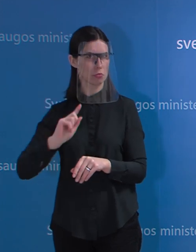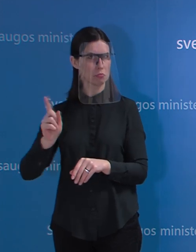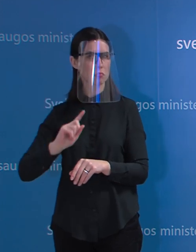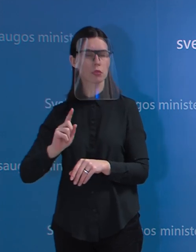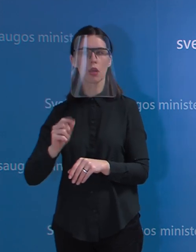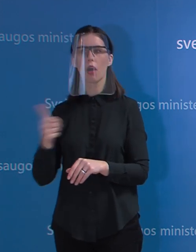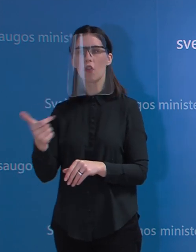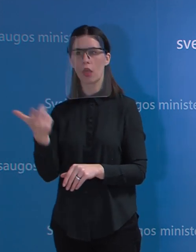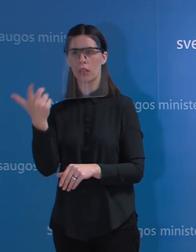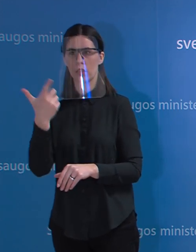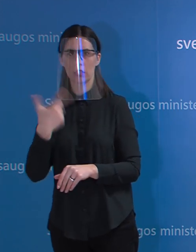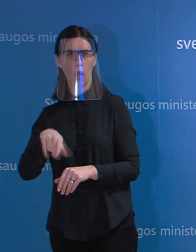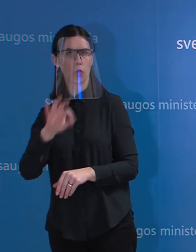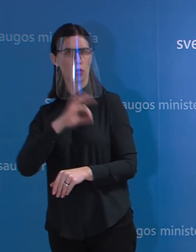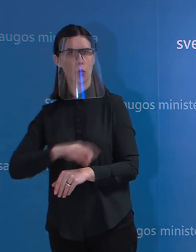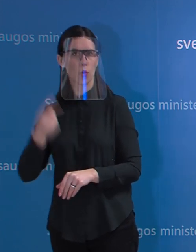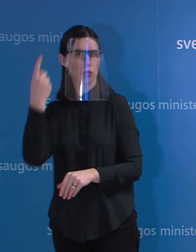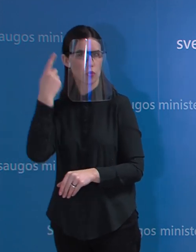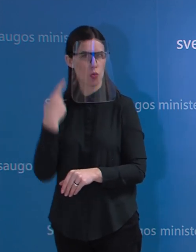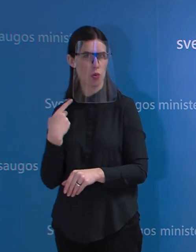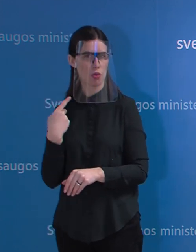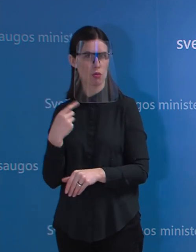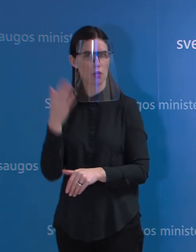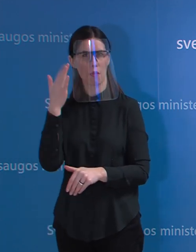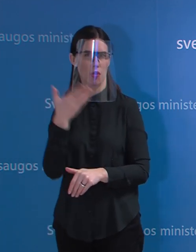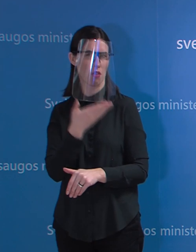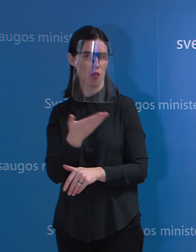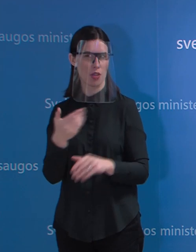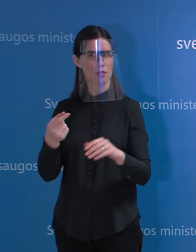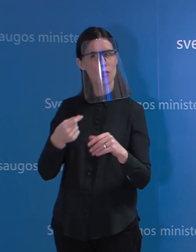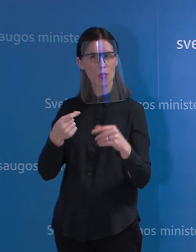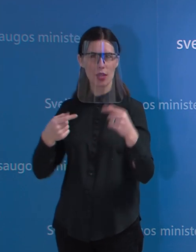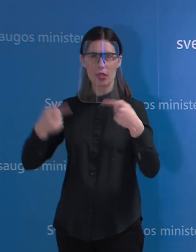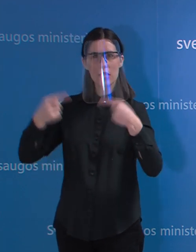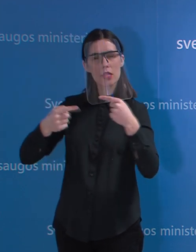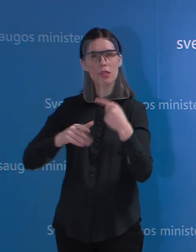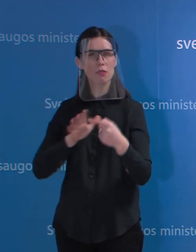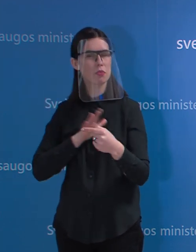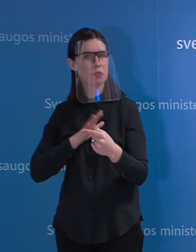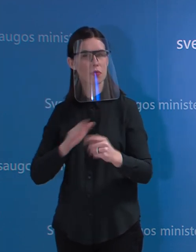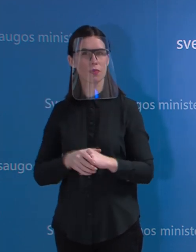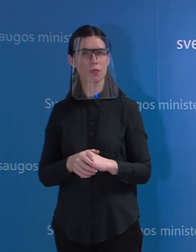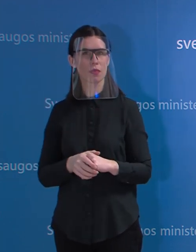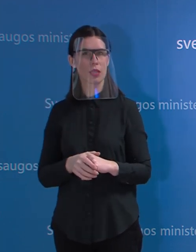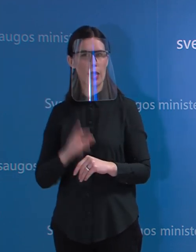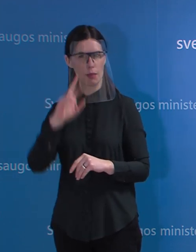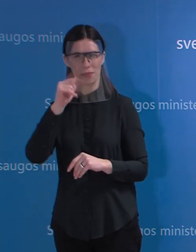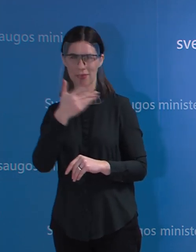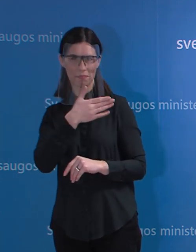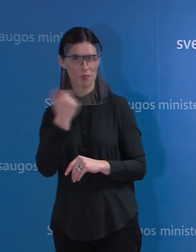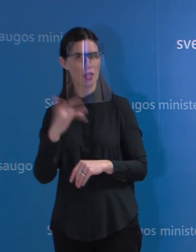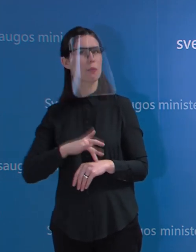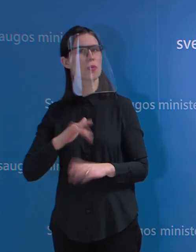patvirtinti, sulaukė tokių siūlymų? Ar dabar esi subavos koronaviruso krizai, nesigailite siūlymus